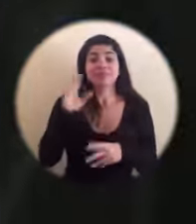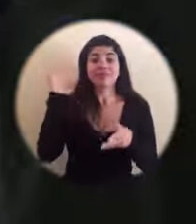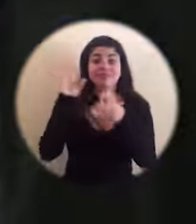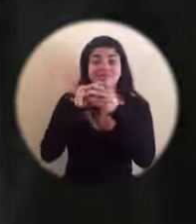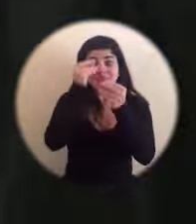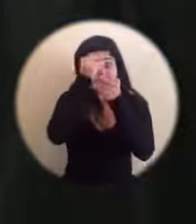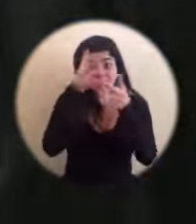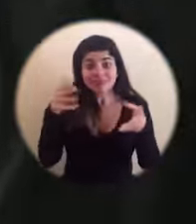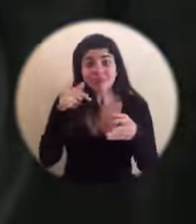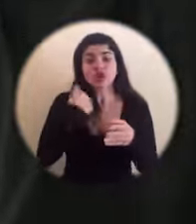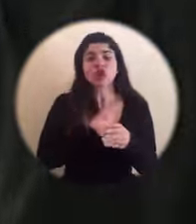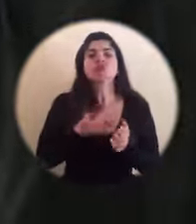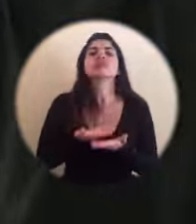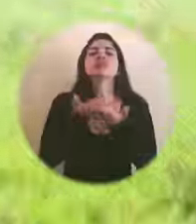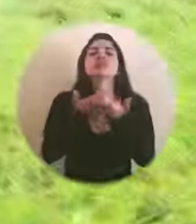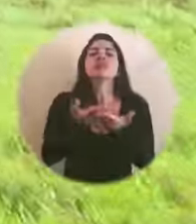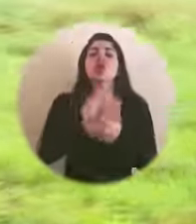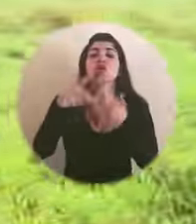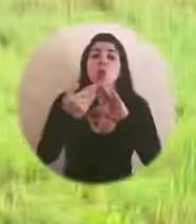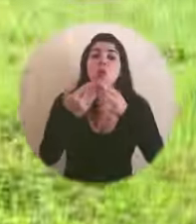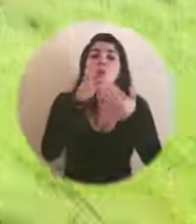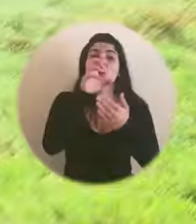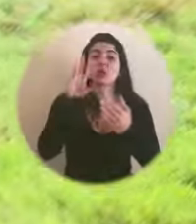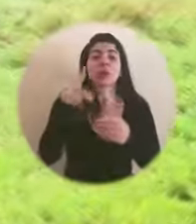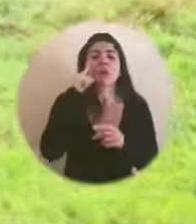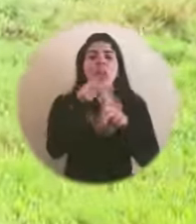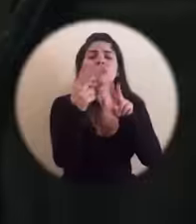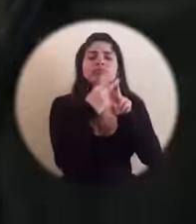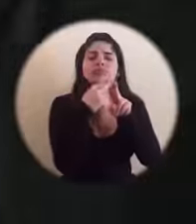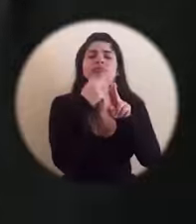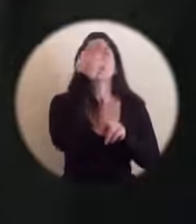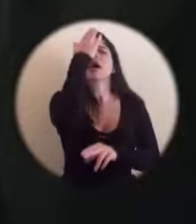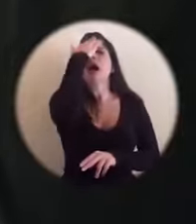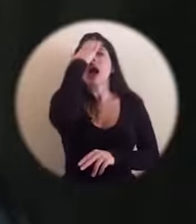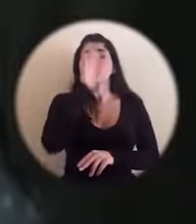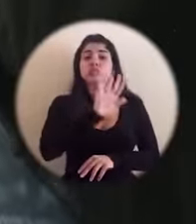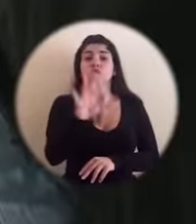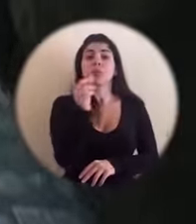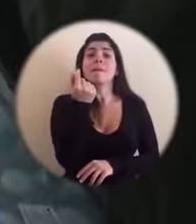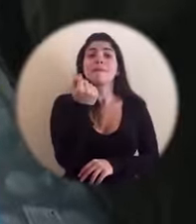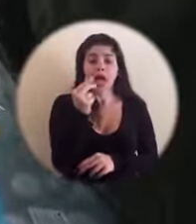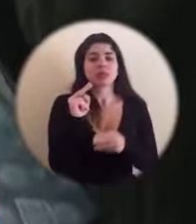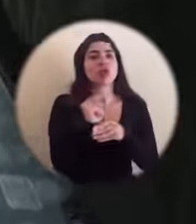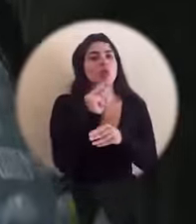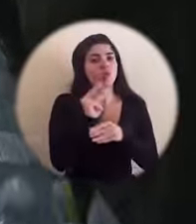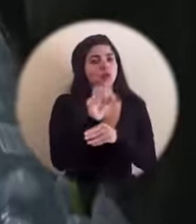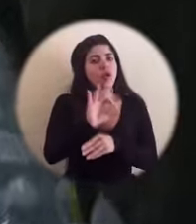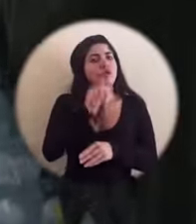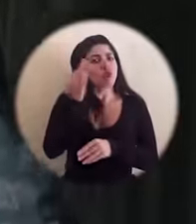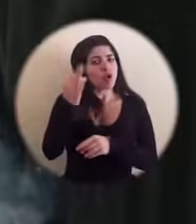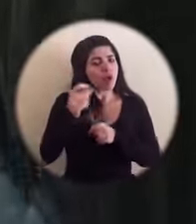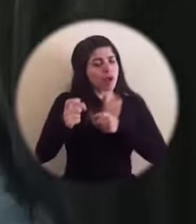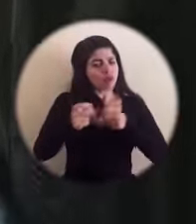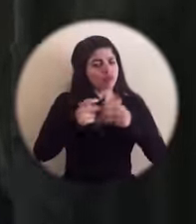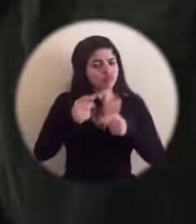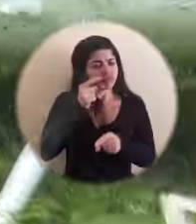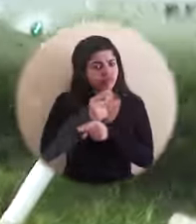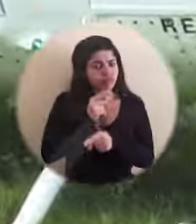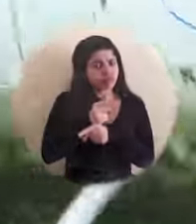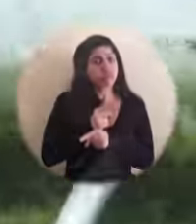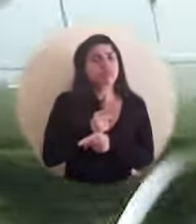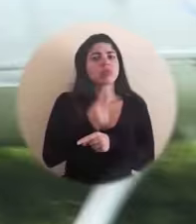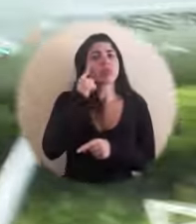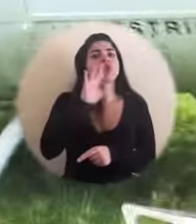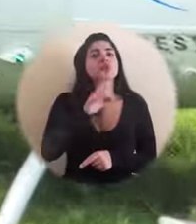ofrecemos al pueblo costarricense para que tenga certeza de que sus dineros serán utilizados de manera dirigente, en lo que fue su voluntad,